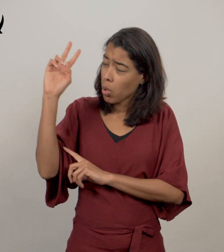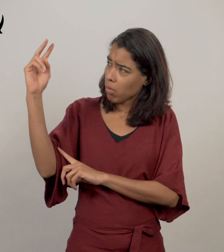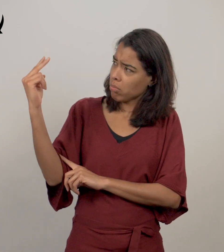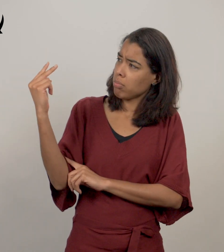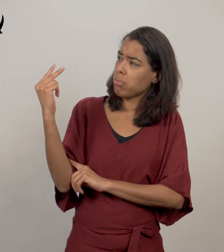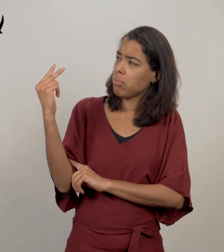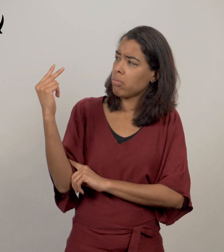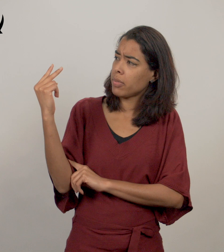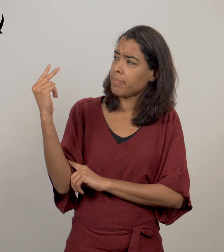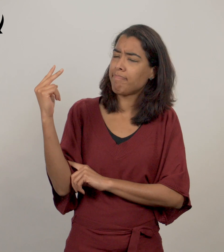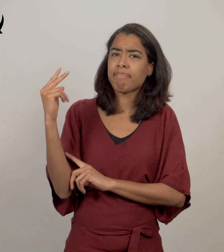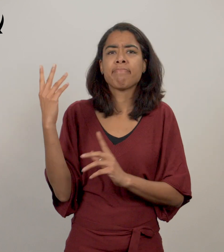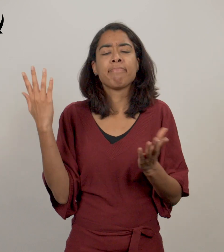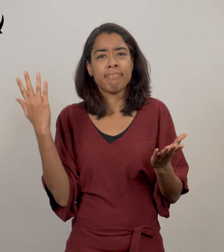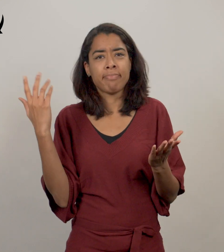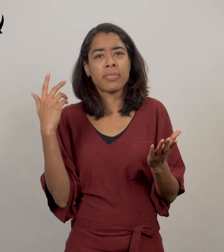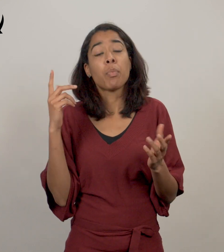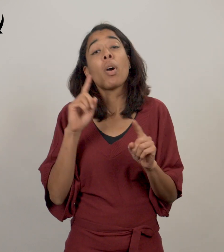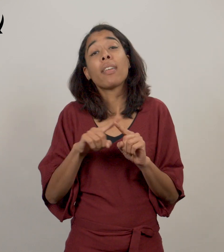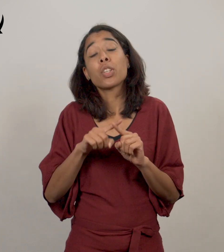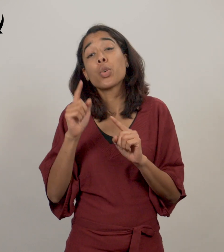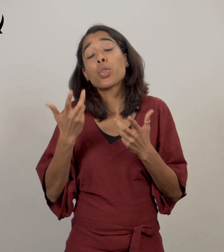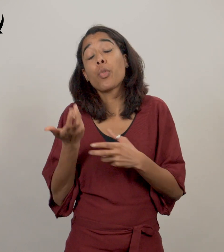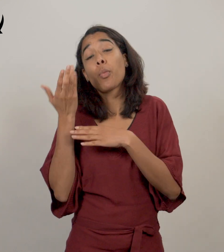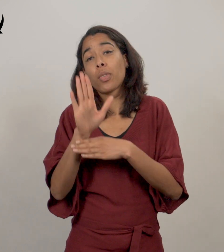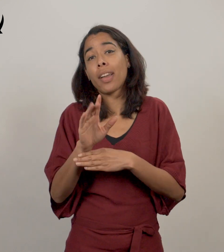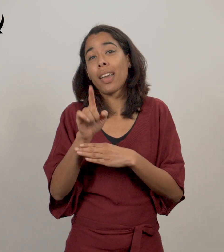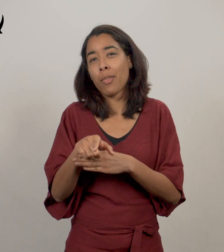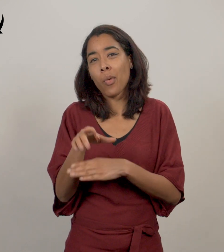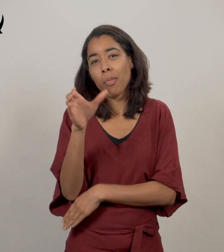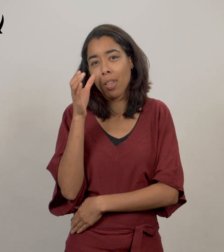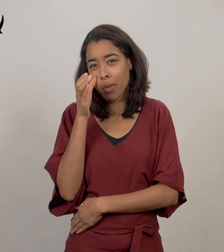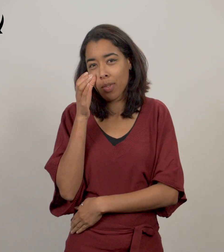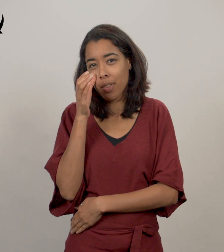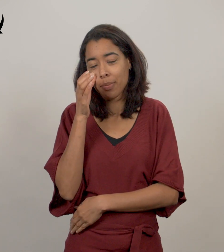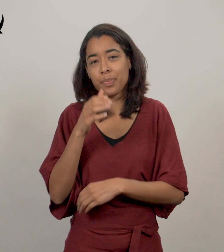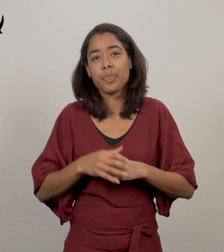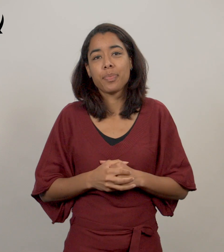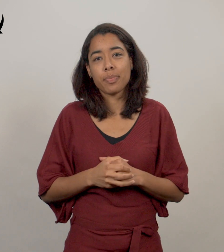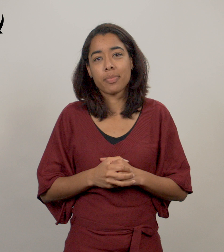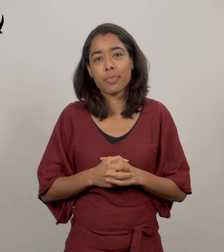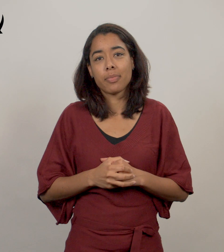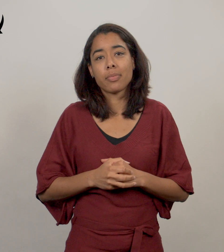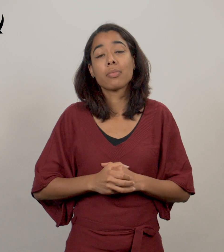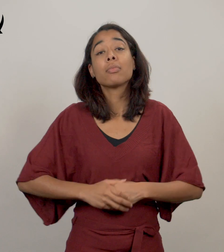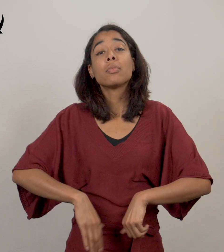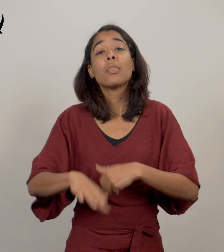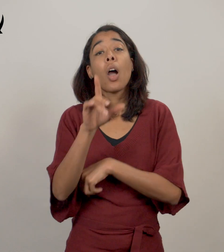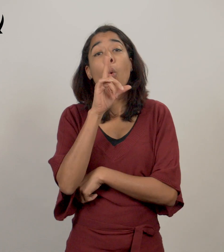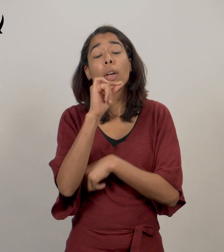? Alors j'aimerais vous montrer quelque chose et écouter bien. Regardez les oiseaux du ciel, ils ne sèment pas